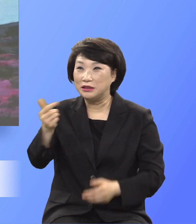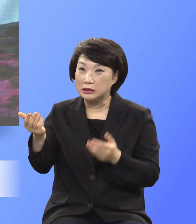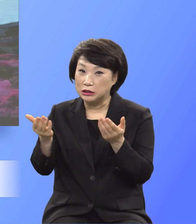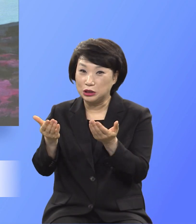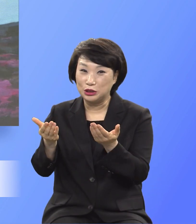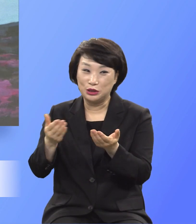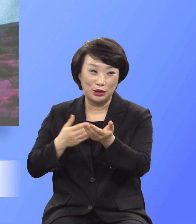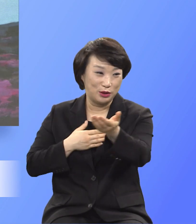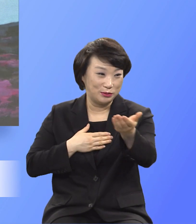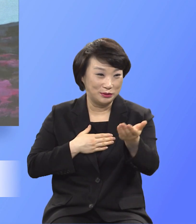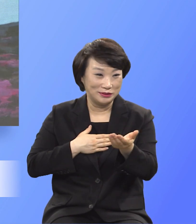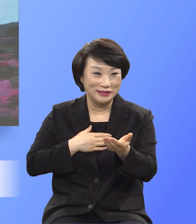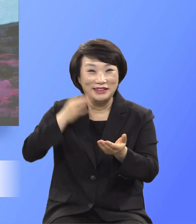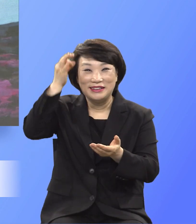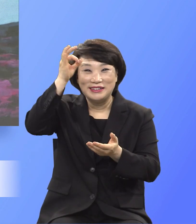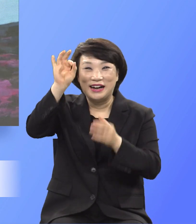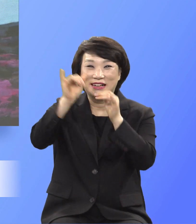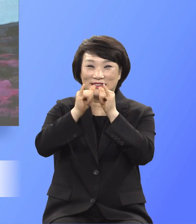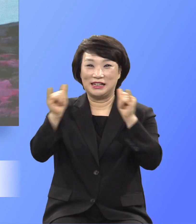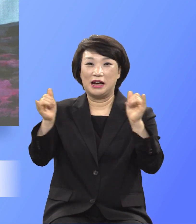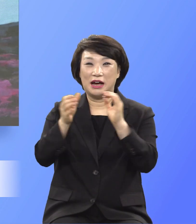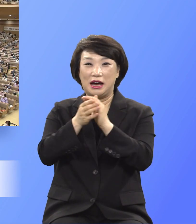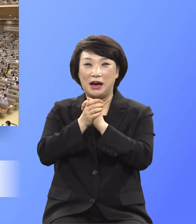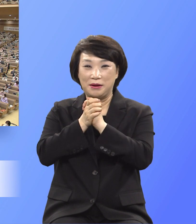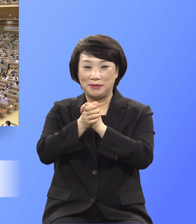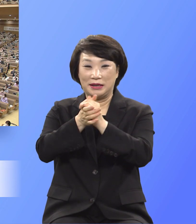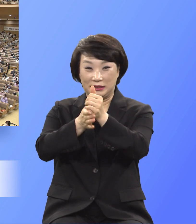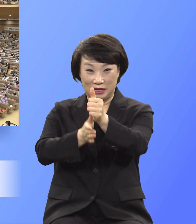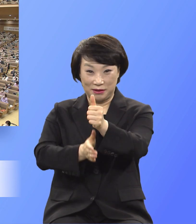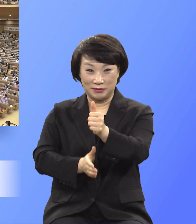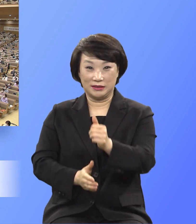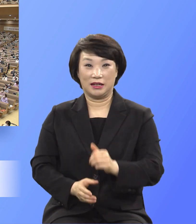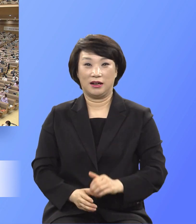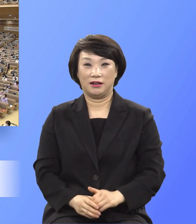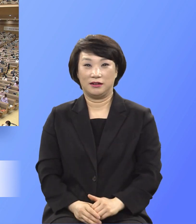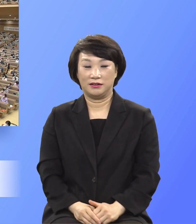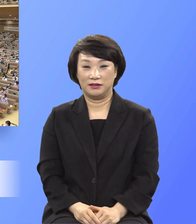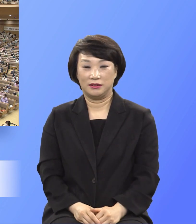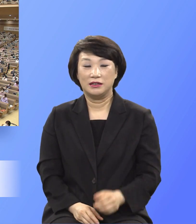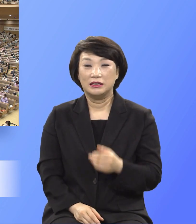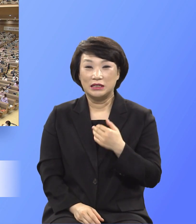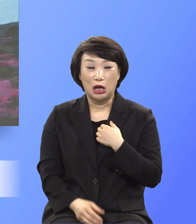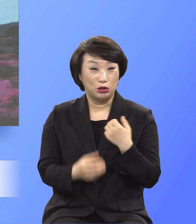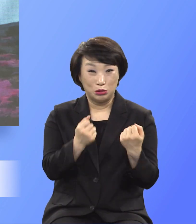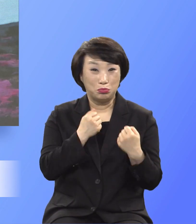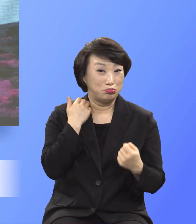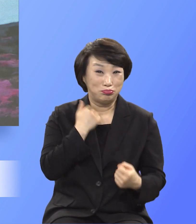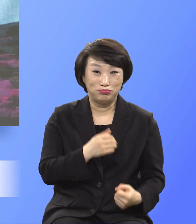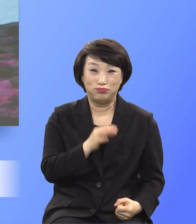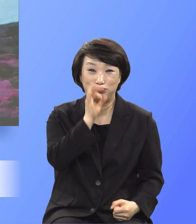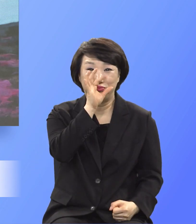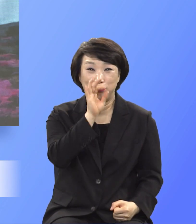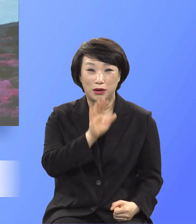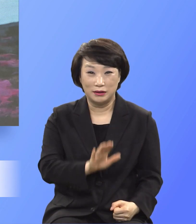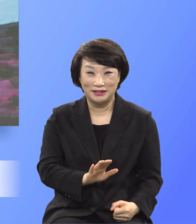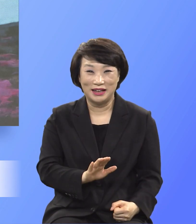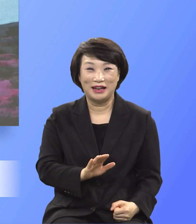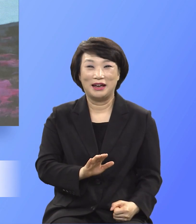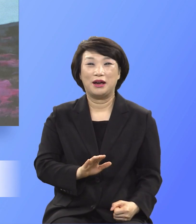인정하시면 아멘합시다. 내 힘으로는 할 수 없으나 오직